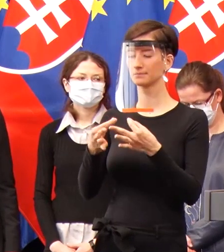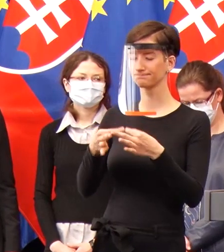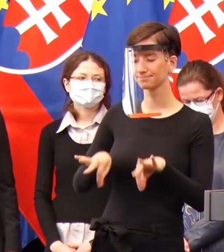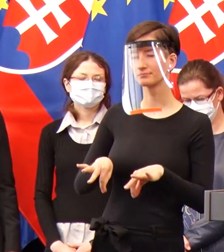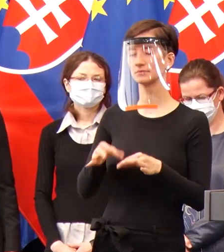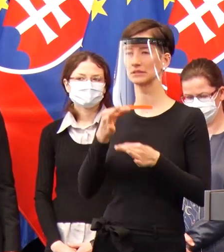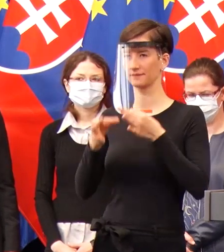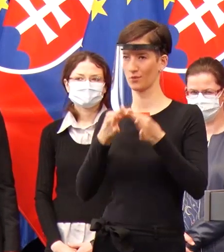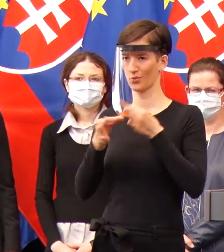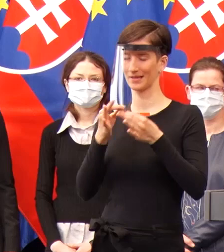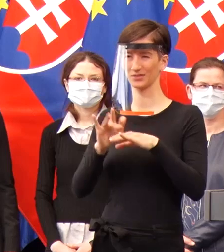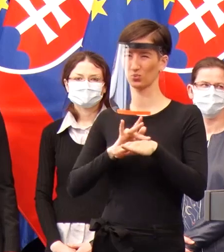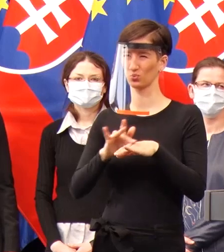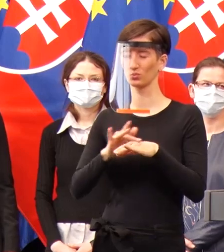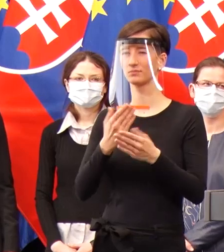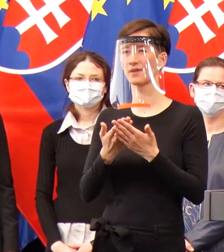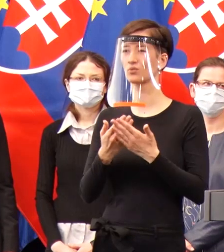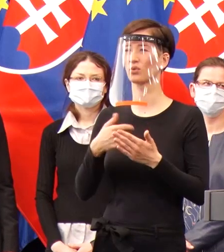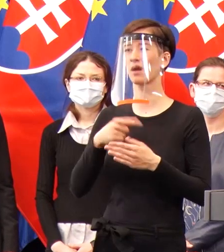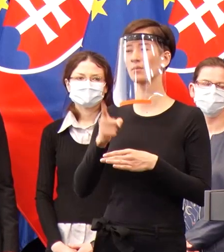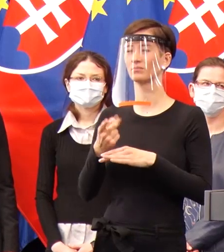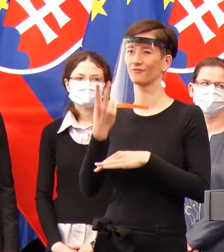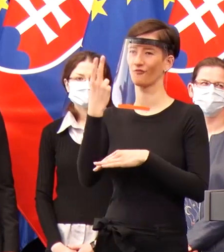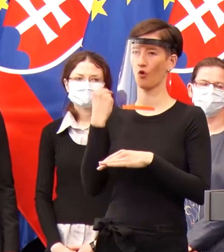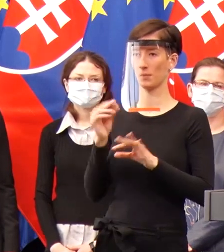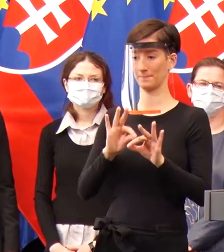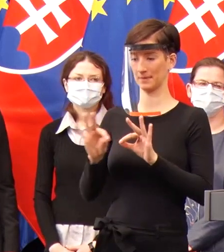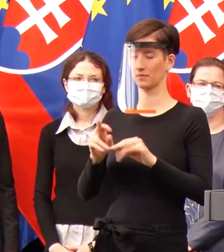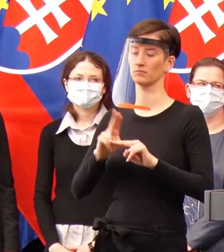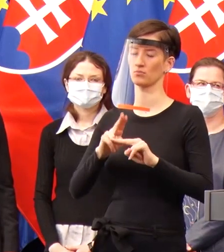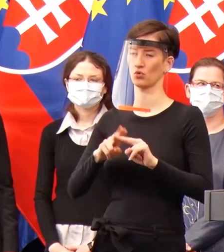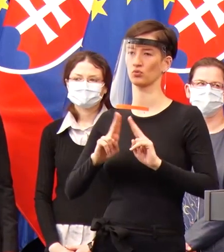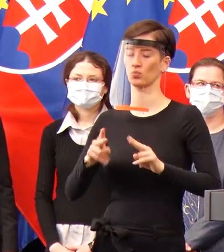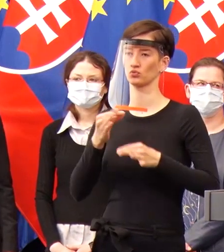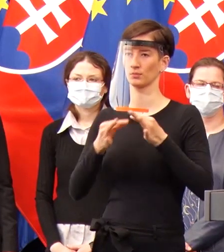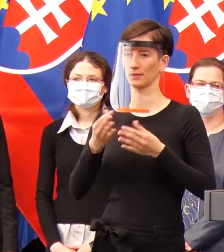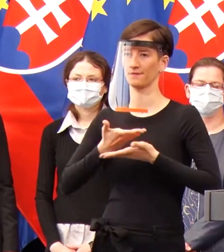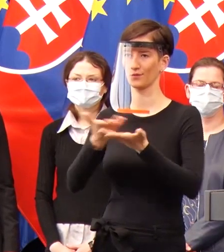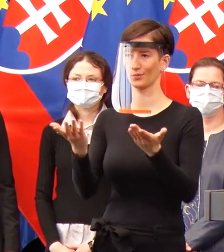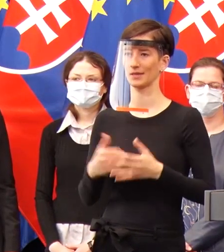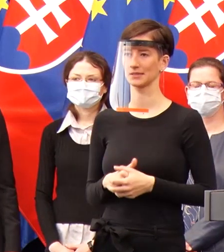a musel by som sa aj na to pripraviť, aby som mohol povedať niečo, čo potom by mohlo zaznieť v médiách.